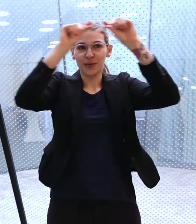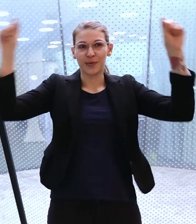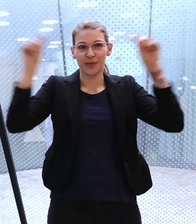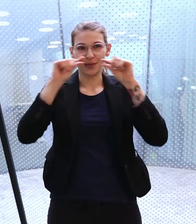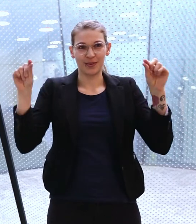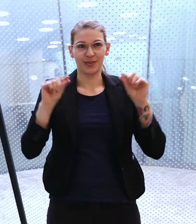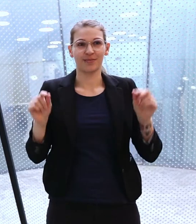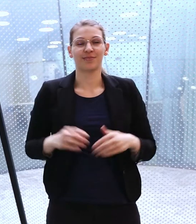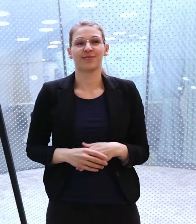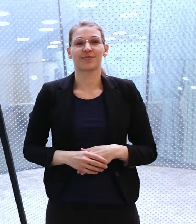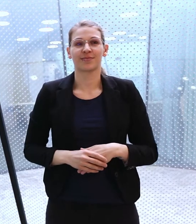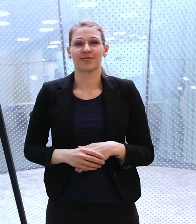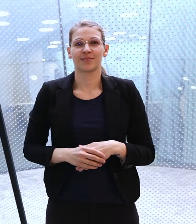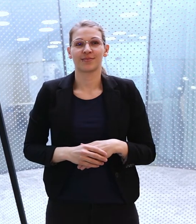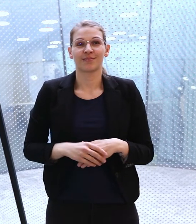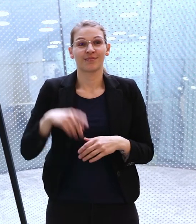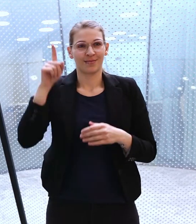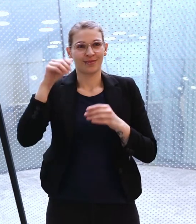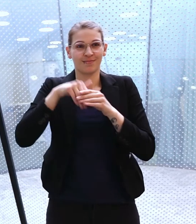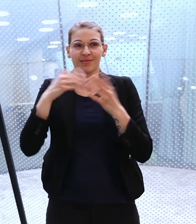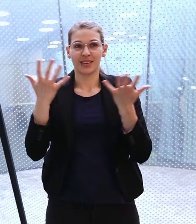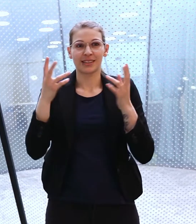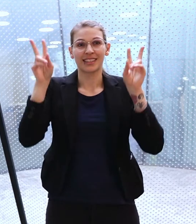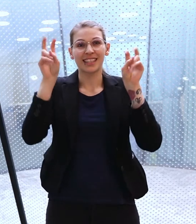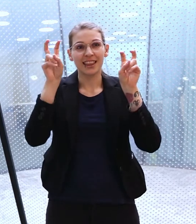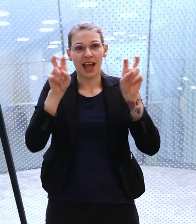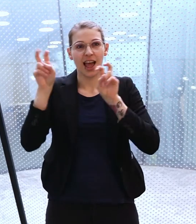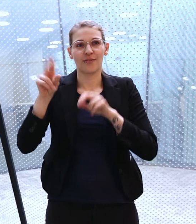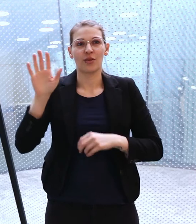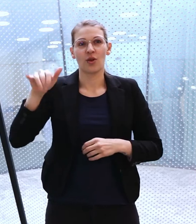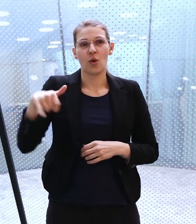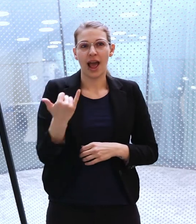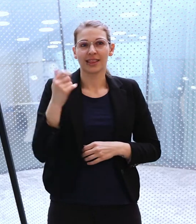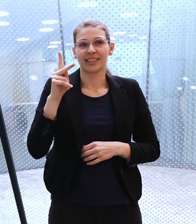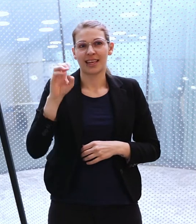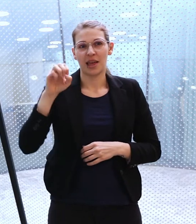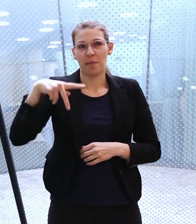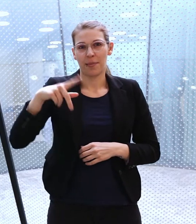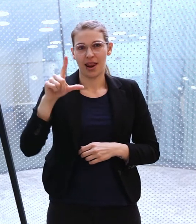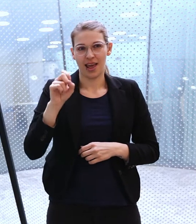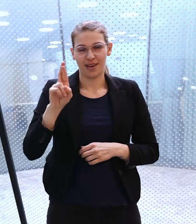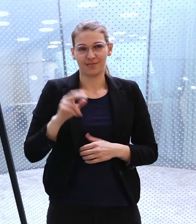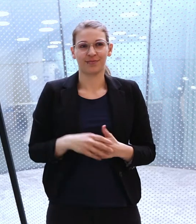Sie können einen Schriftzug auf den Fenstern lesen. Es ist ein Zitat von Johannes Kepler.